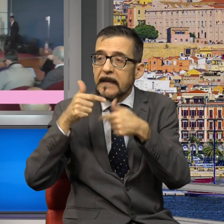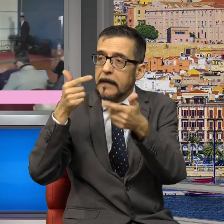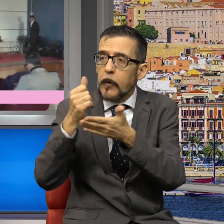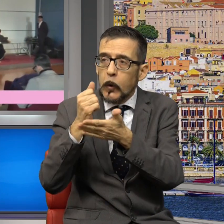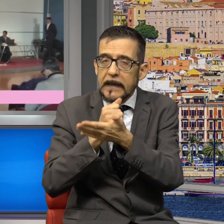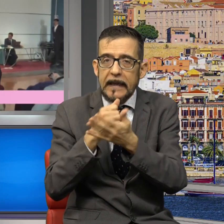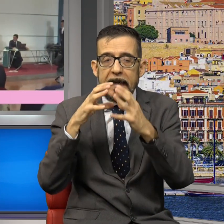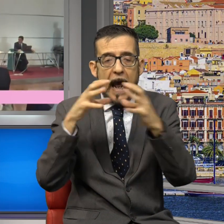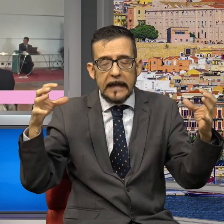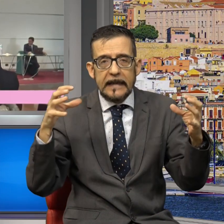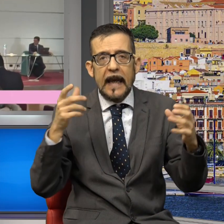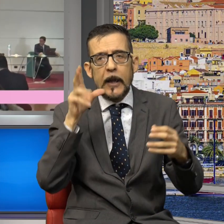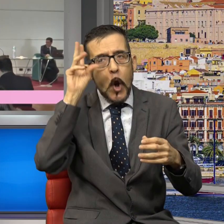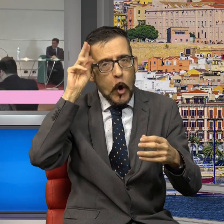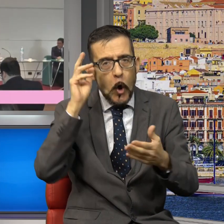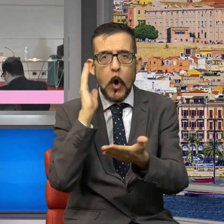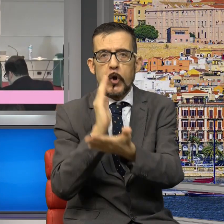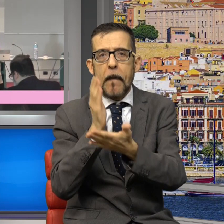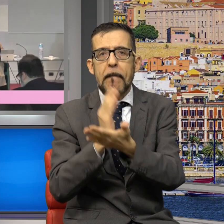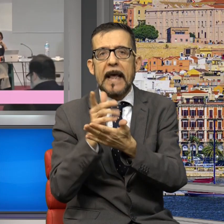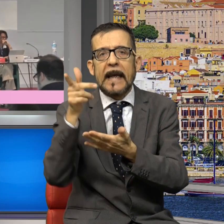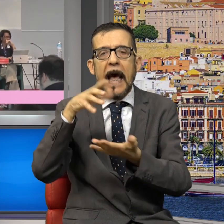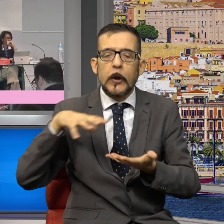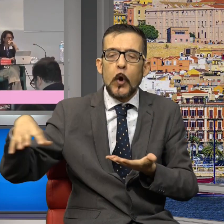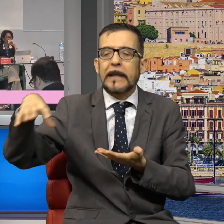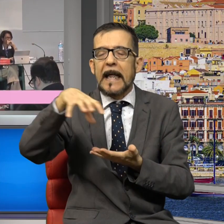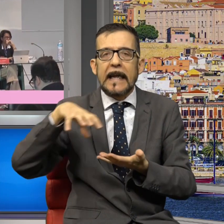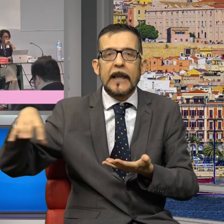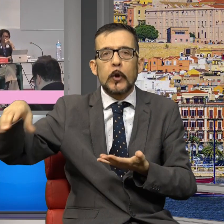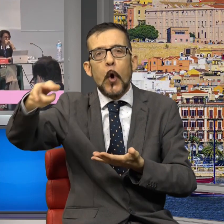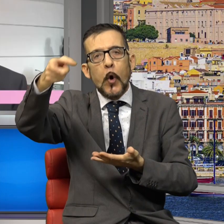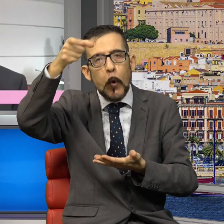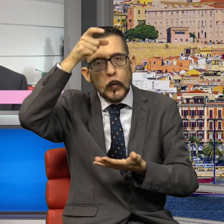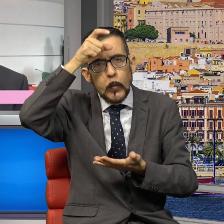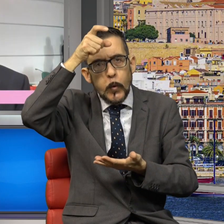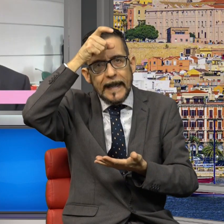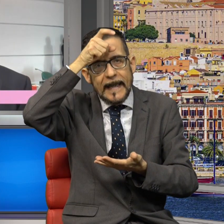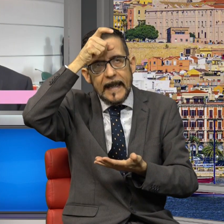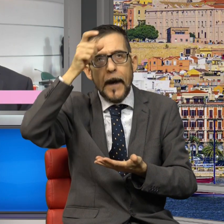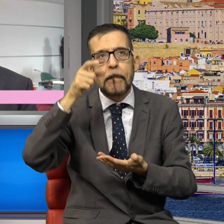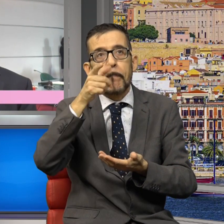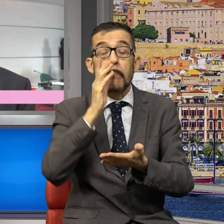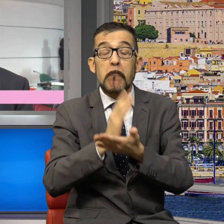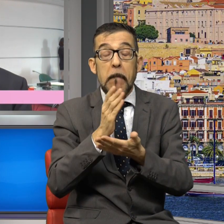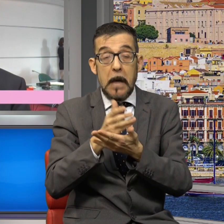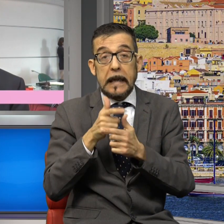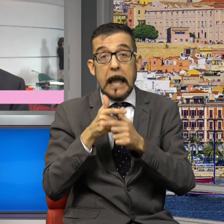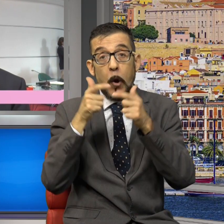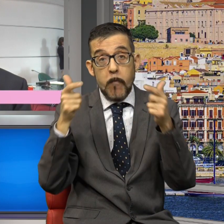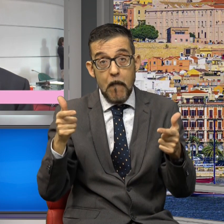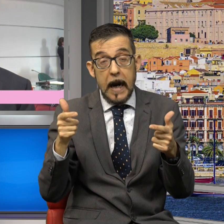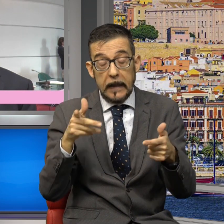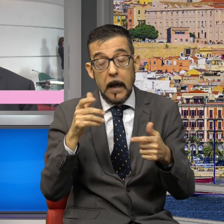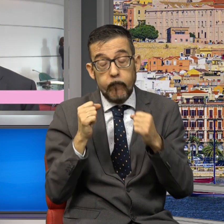di conoscere il mercato e le opportunità in terra turca. È un mercato in crescita con tante opportunità sia per le